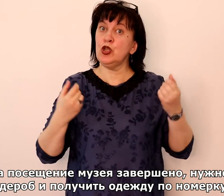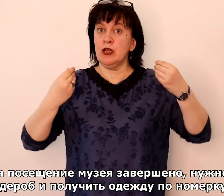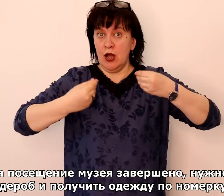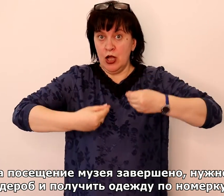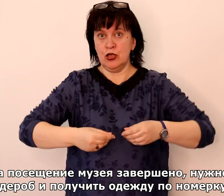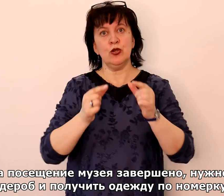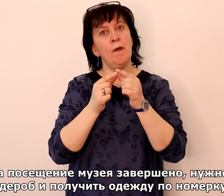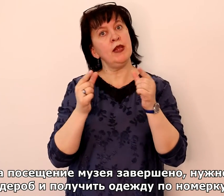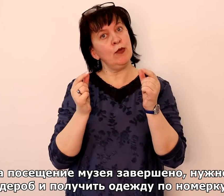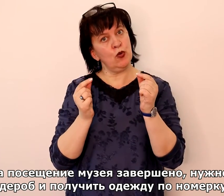номерку.